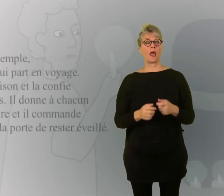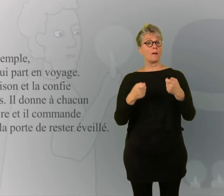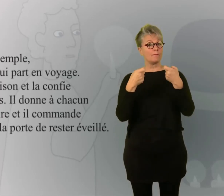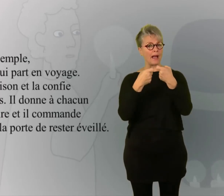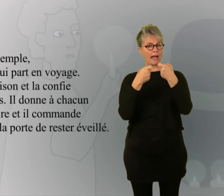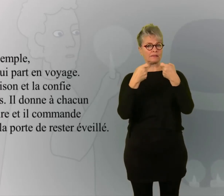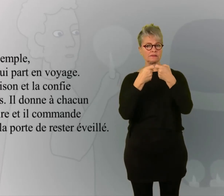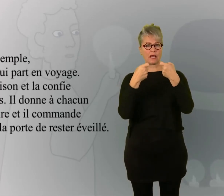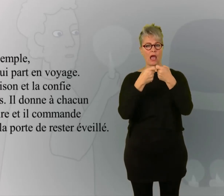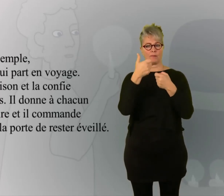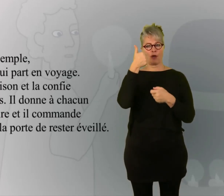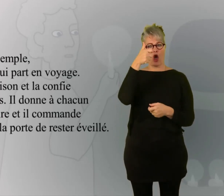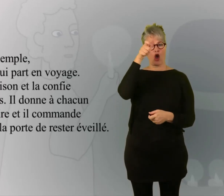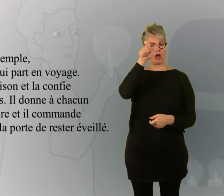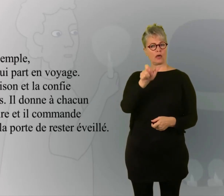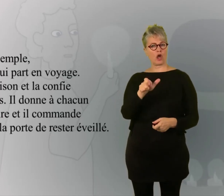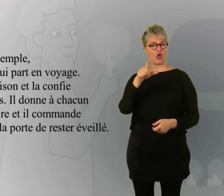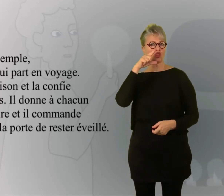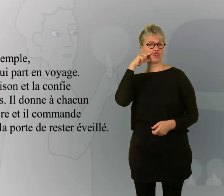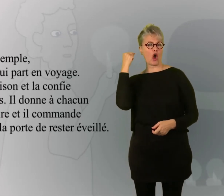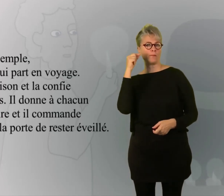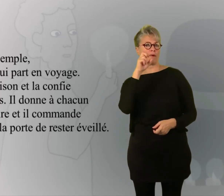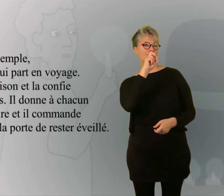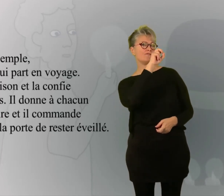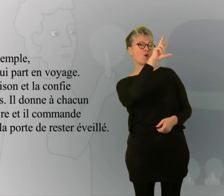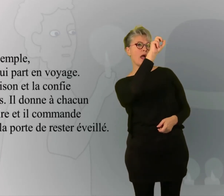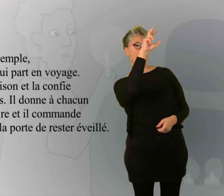Pensez par exemple à un homme qui part en voyage